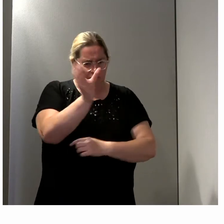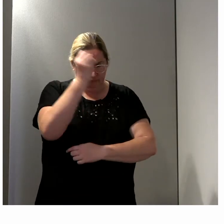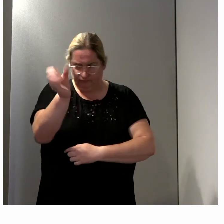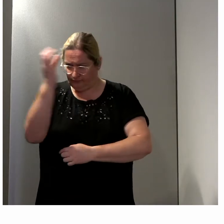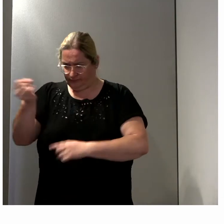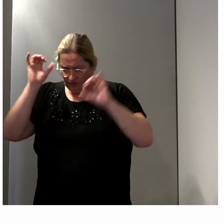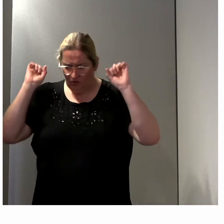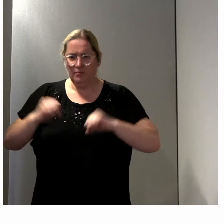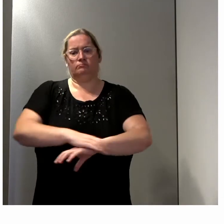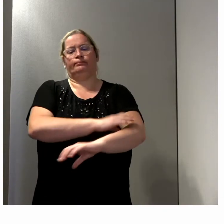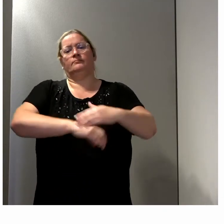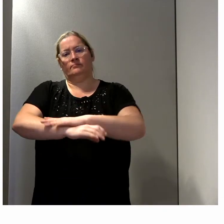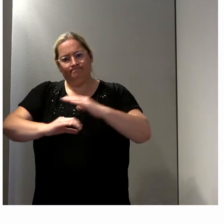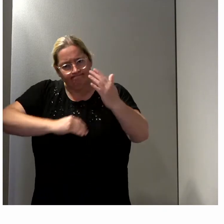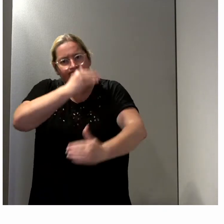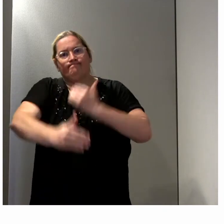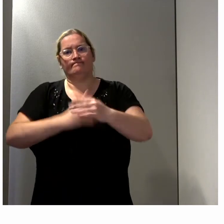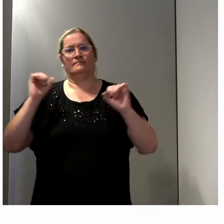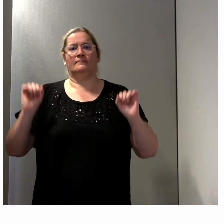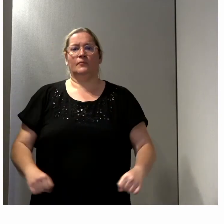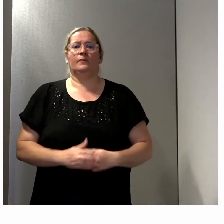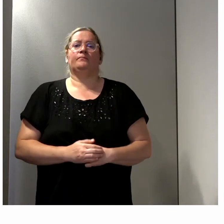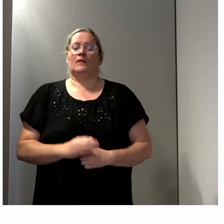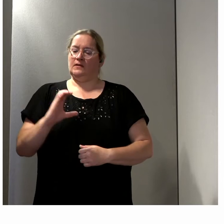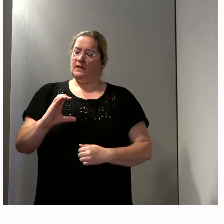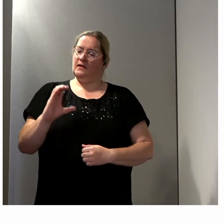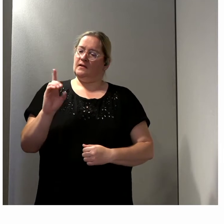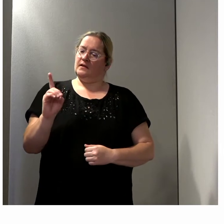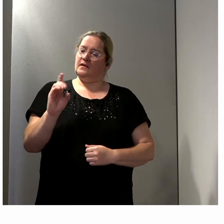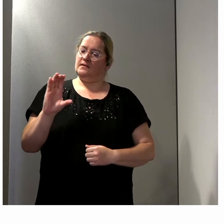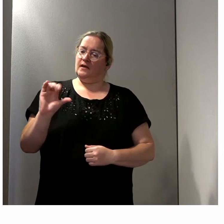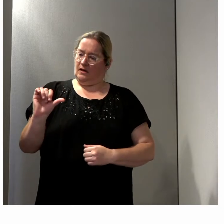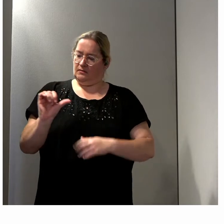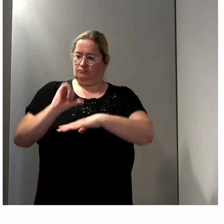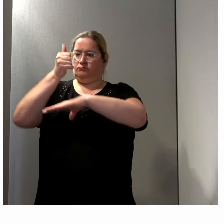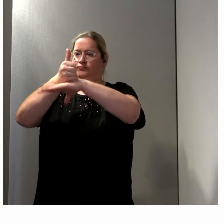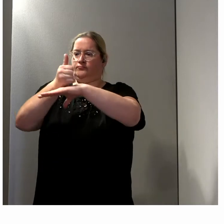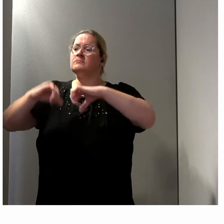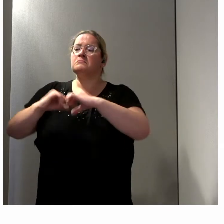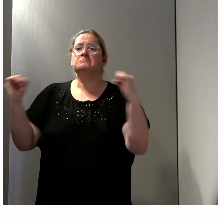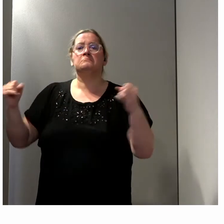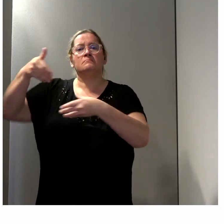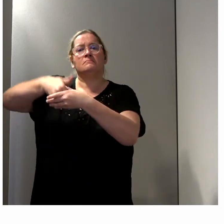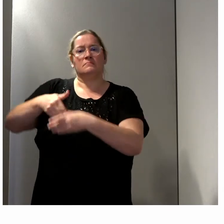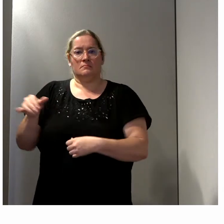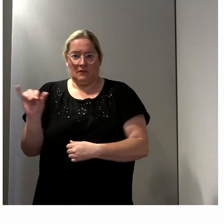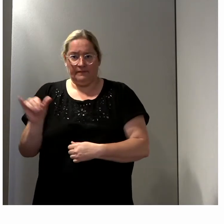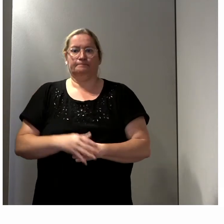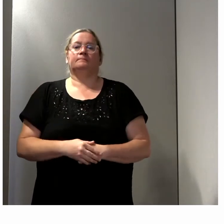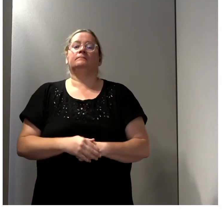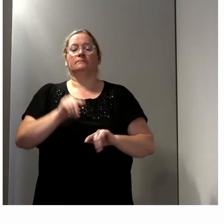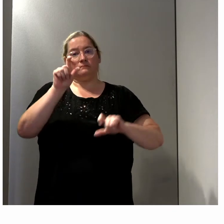à bras-le-corps pour les faire avancer. Alors, un CDCA, c'est simplement une instance qui regroupe à la fois des